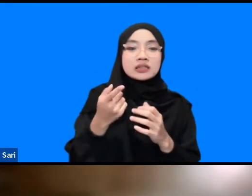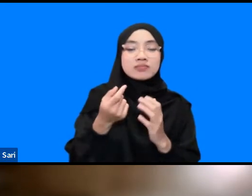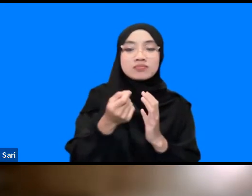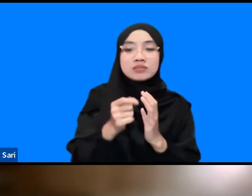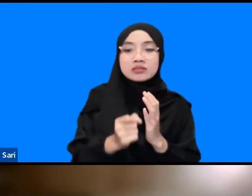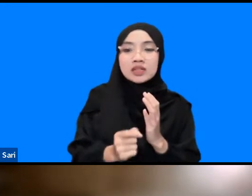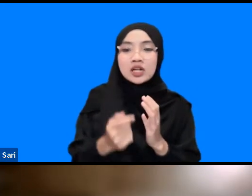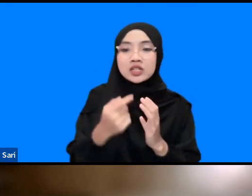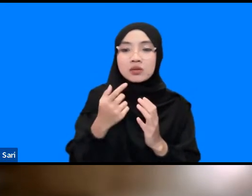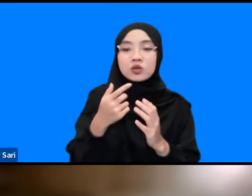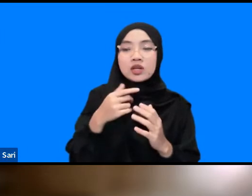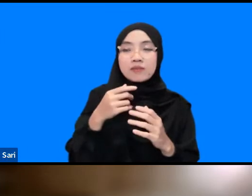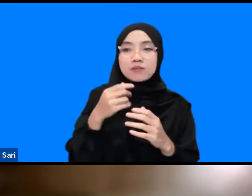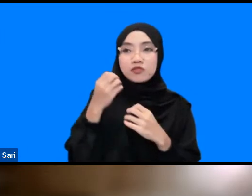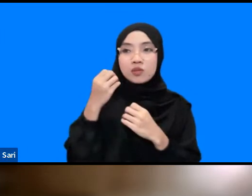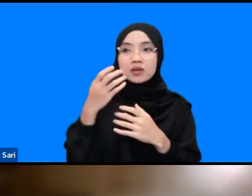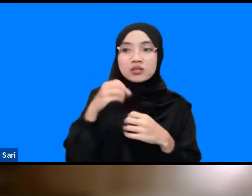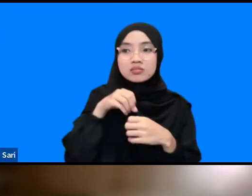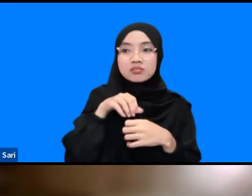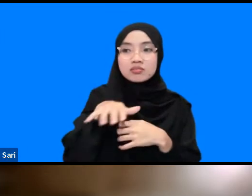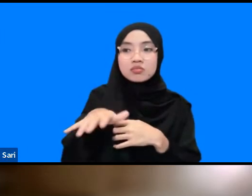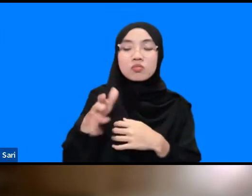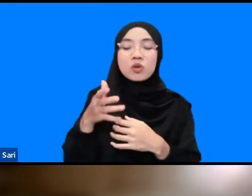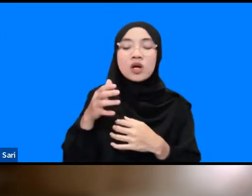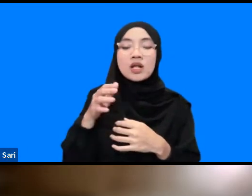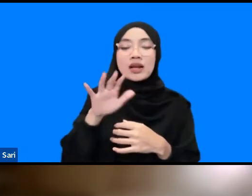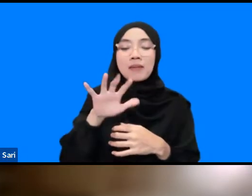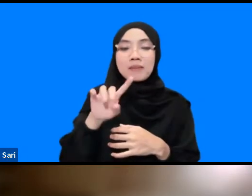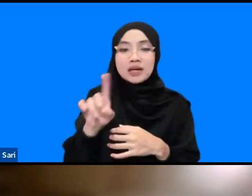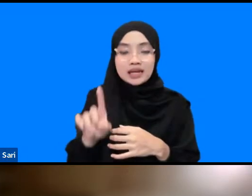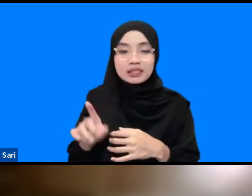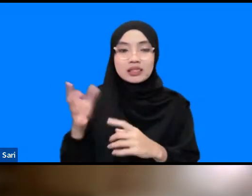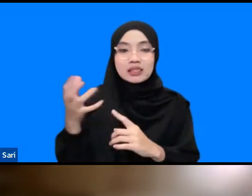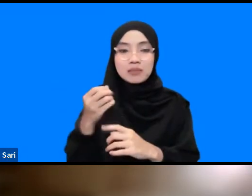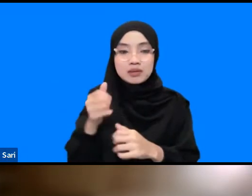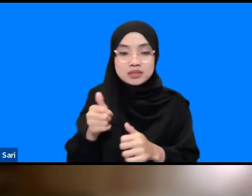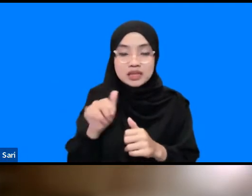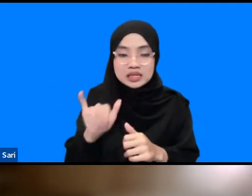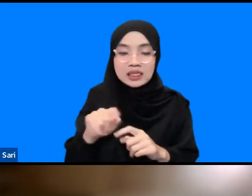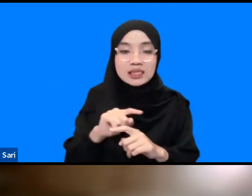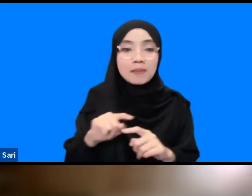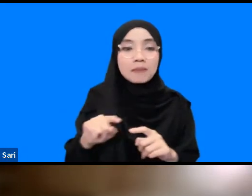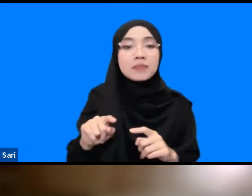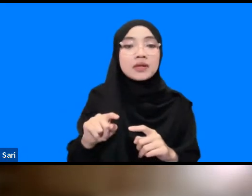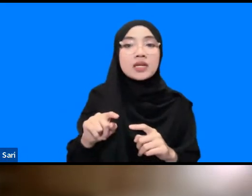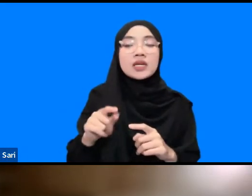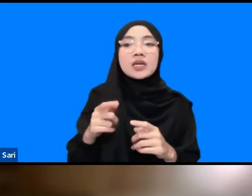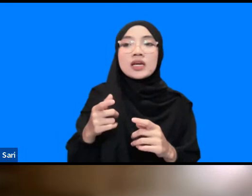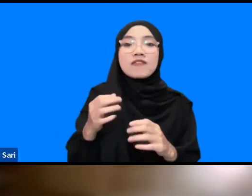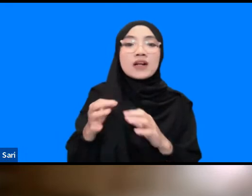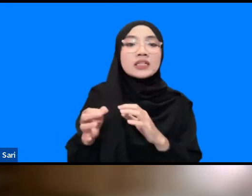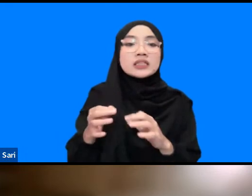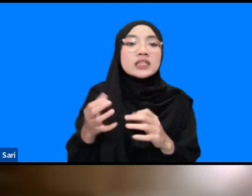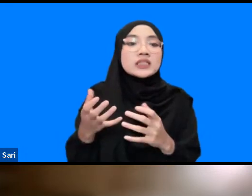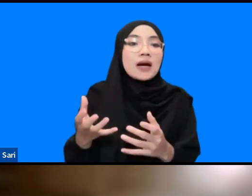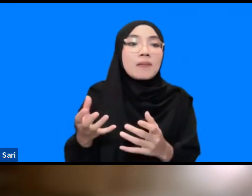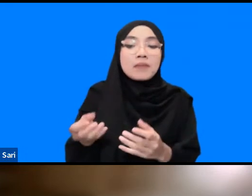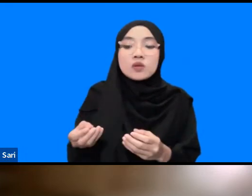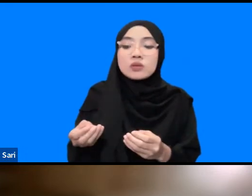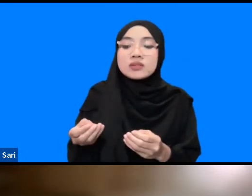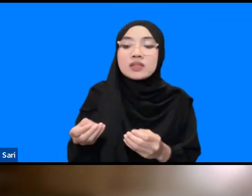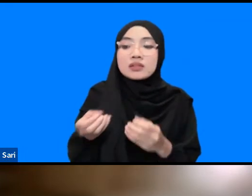menit oke tercapai tapi kemudian apa mudah untuk bisa sampai kepada masyarakat karena